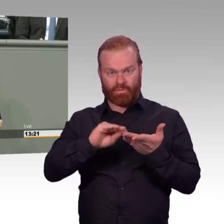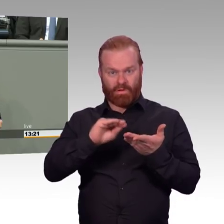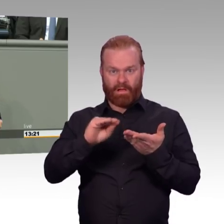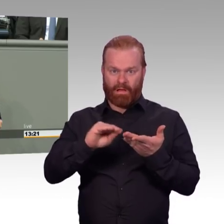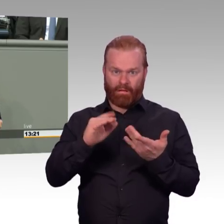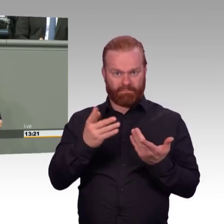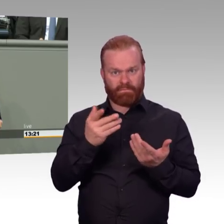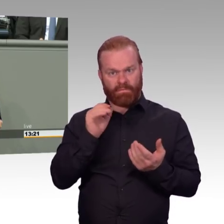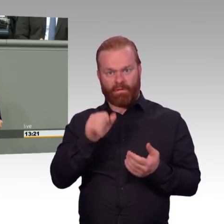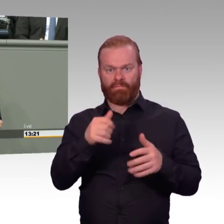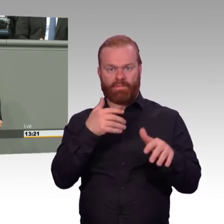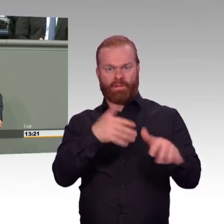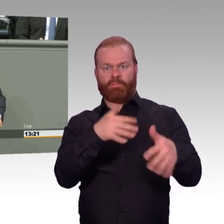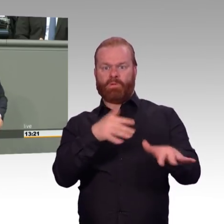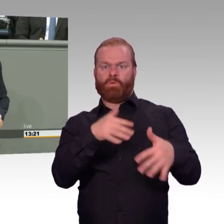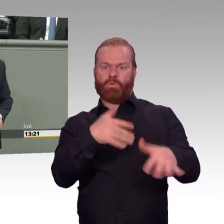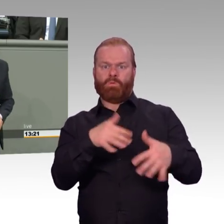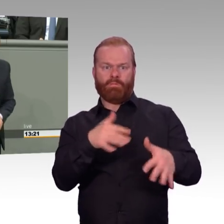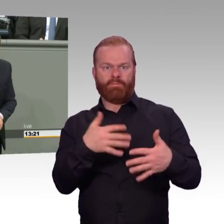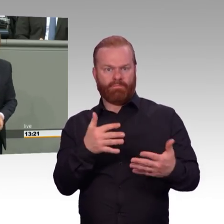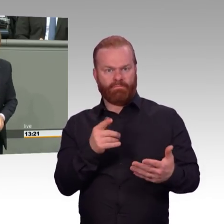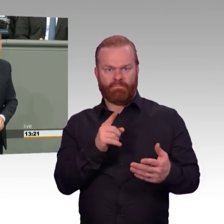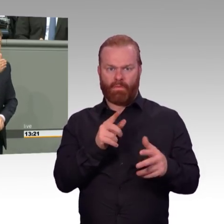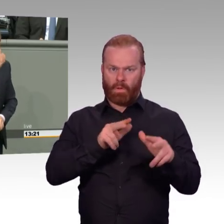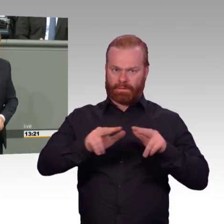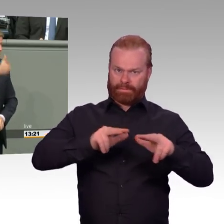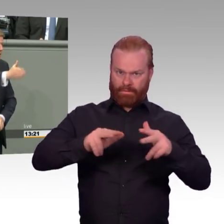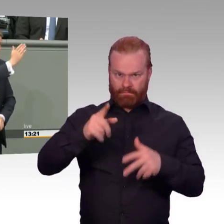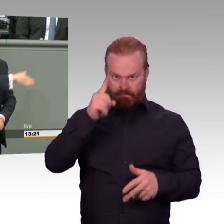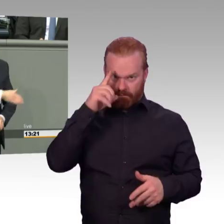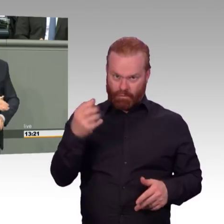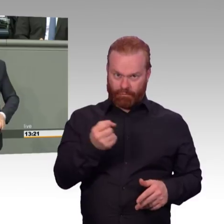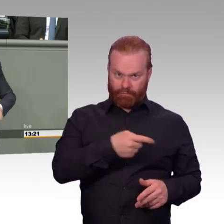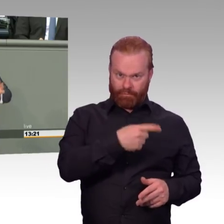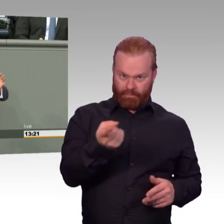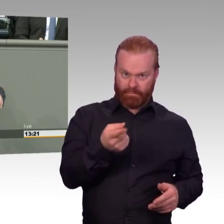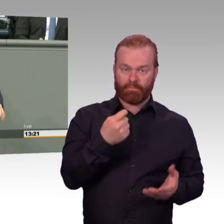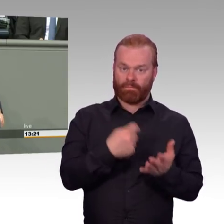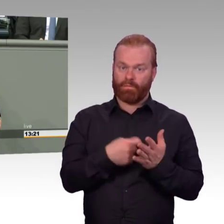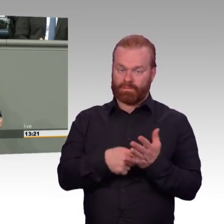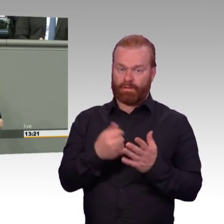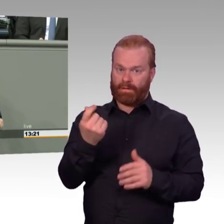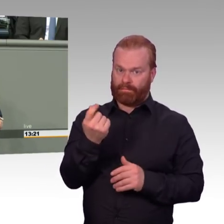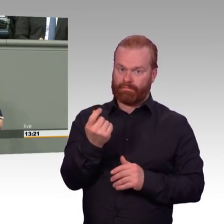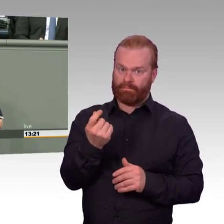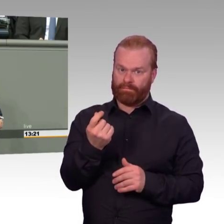kann eine Schülerorganisation schon nicht machen. Dahinter stecken NGOs, Grüne, Linke wahrscheinlich, wie auch immer. Gut.